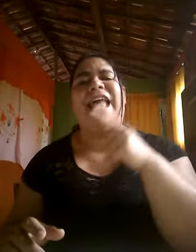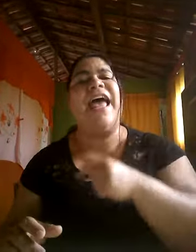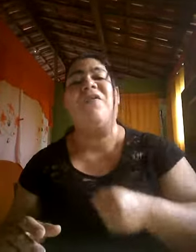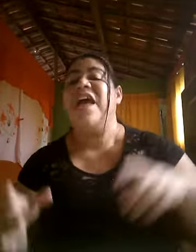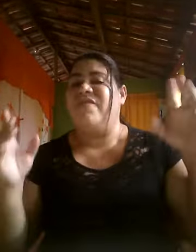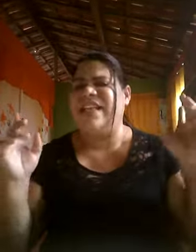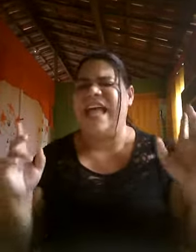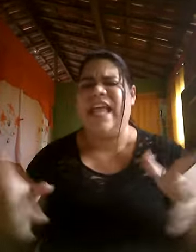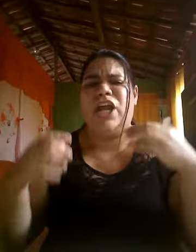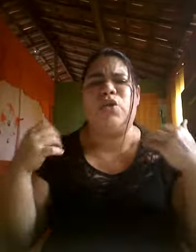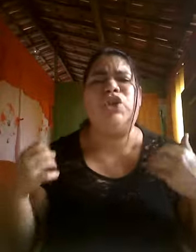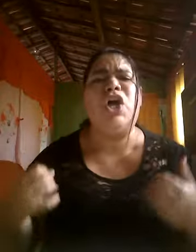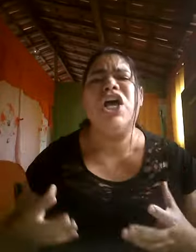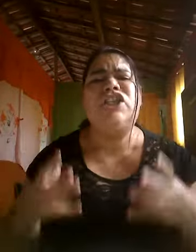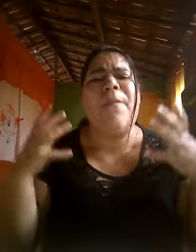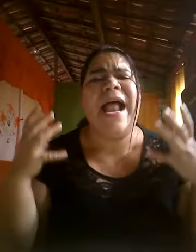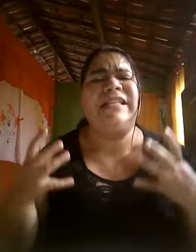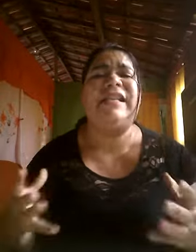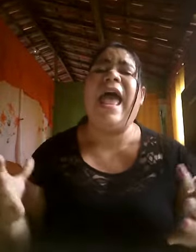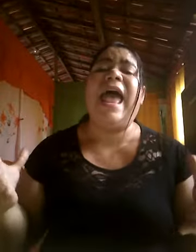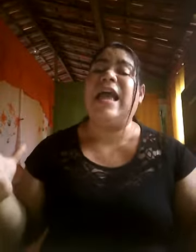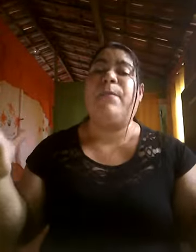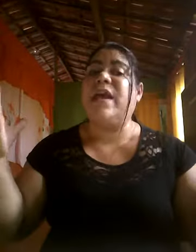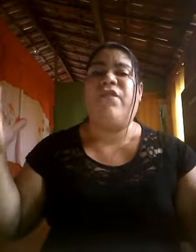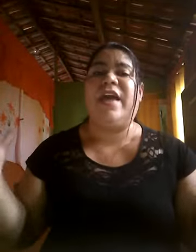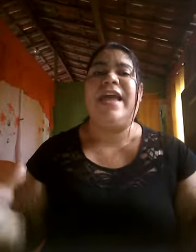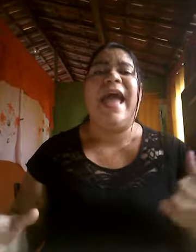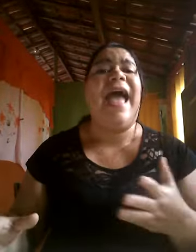céu Verdadeiro, justo, pra sempre, fiel